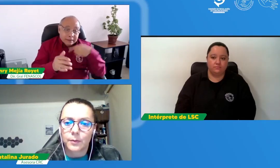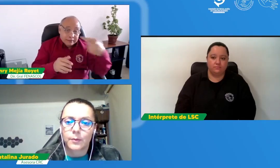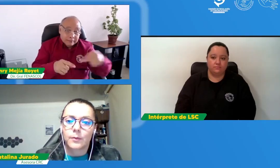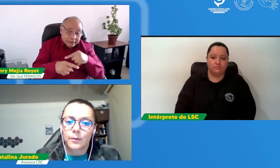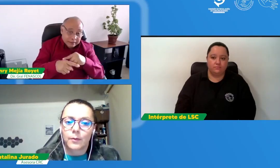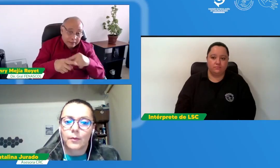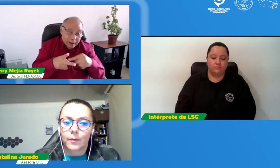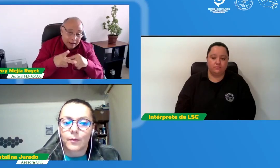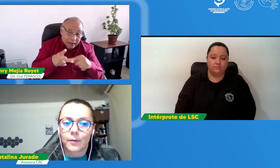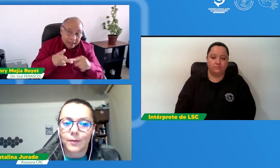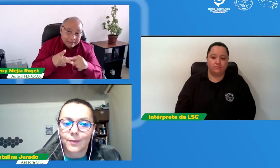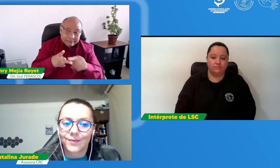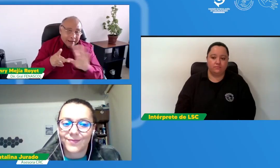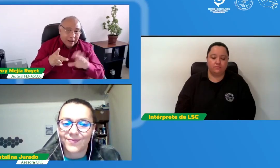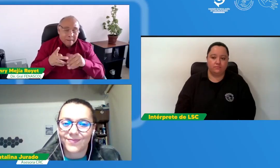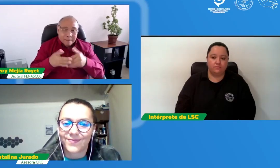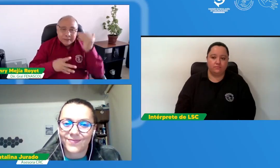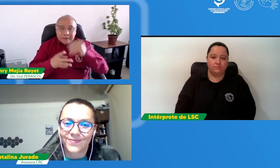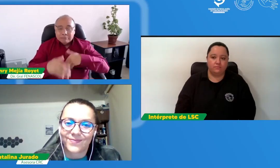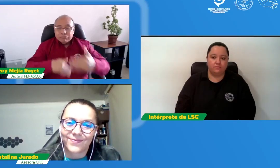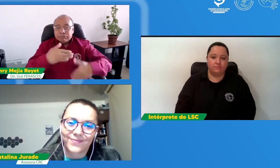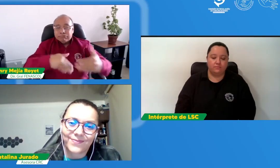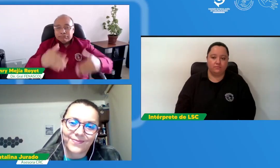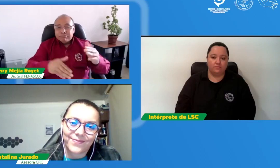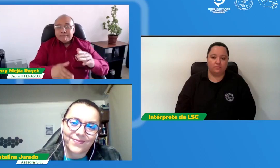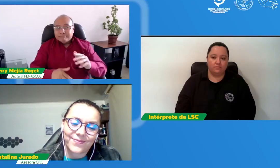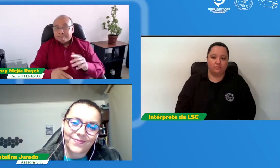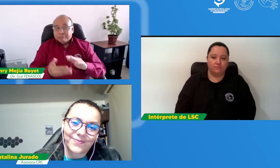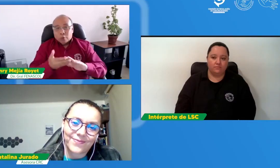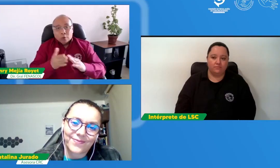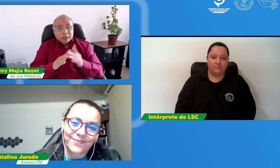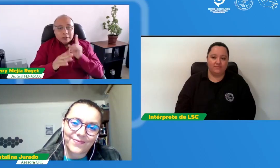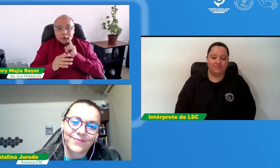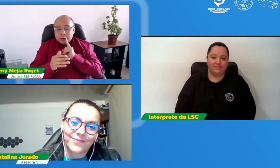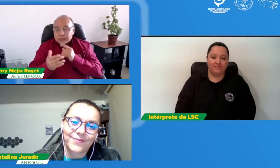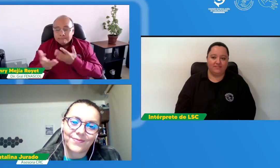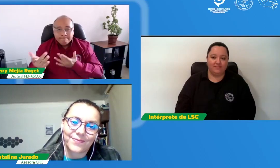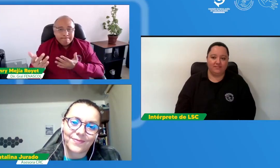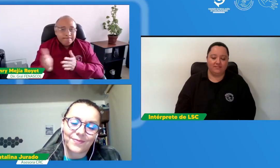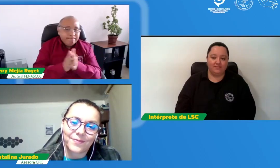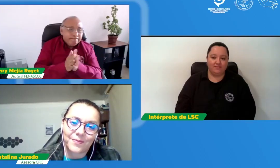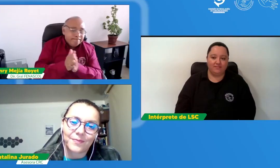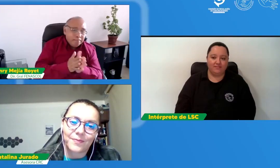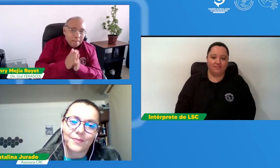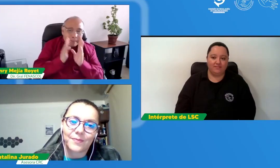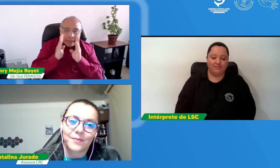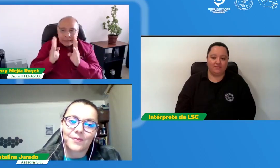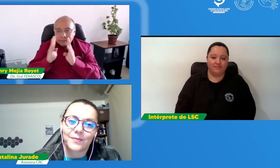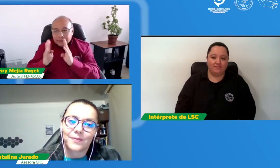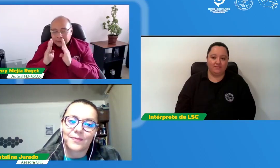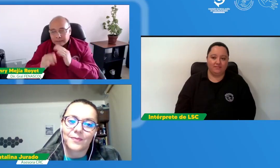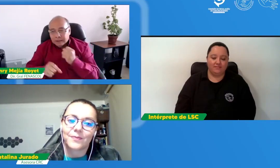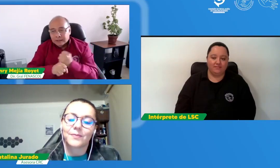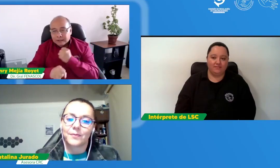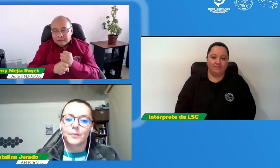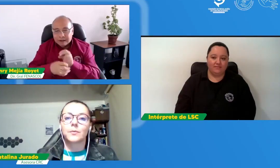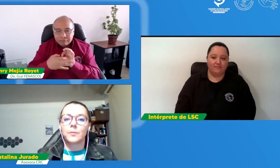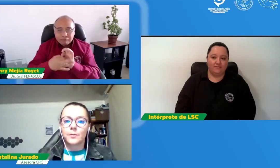mencionas Catalina que luego de semana santa empezarán como con esta línea de tiempo estas actividades la comunidad